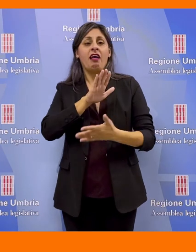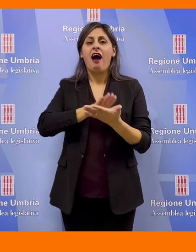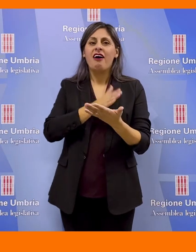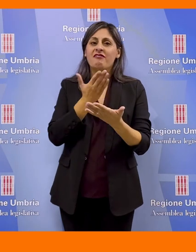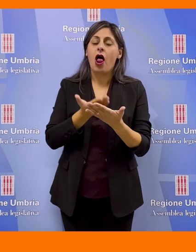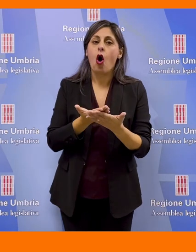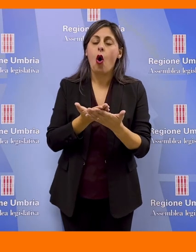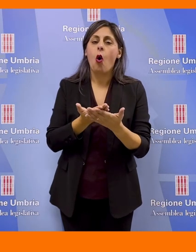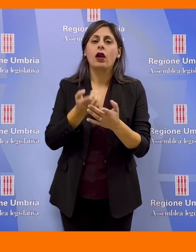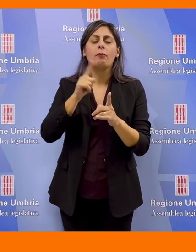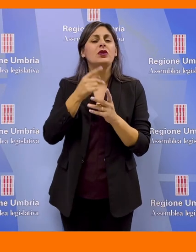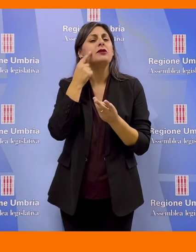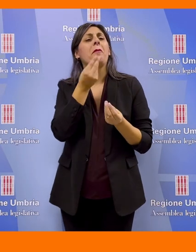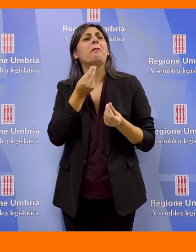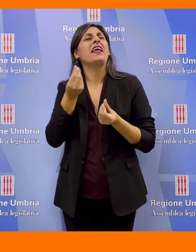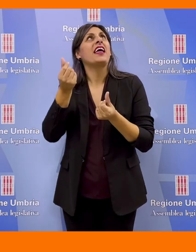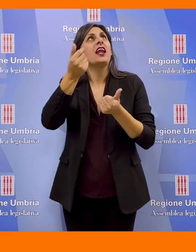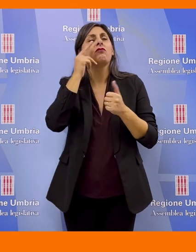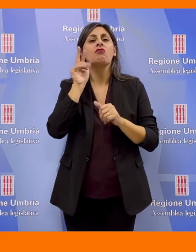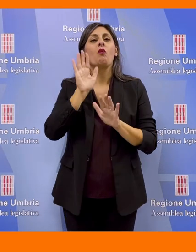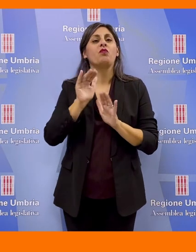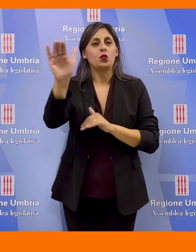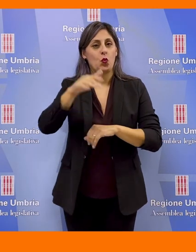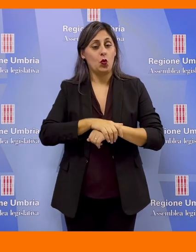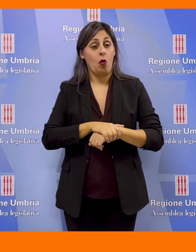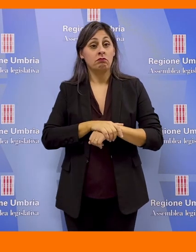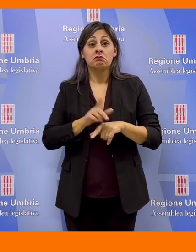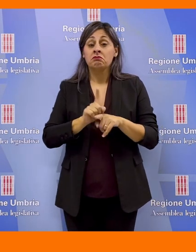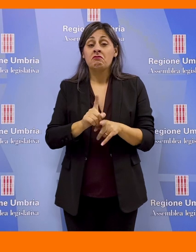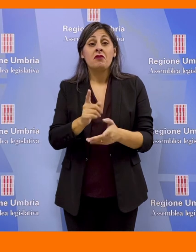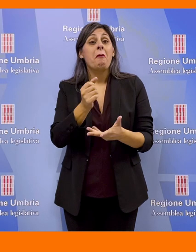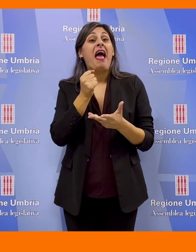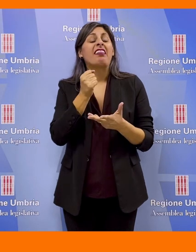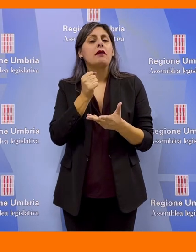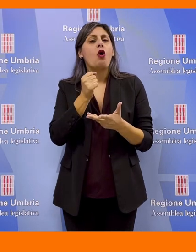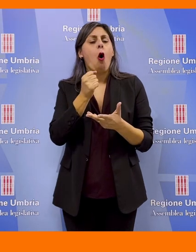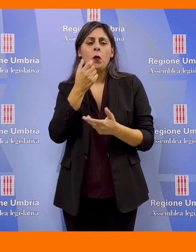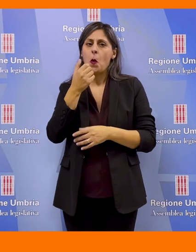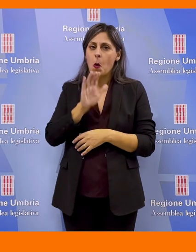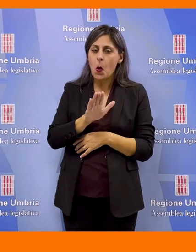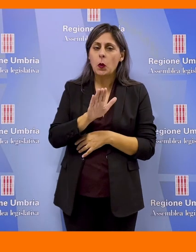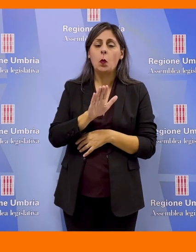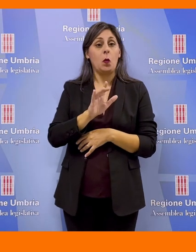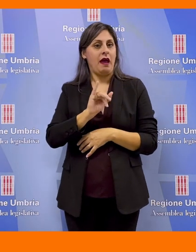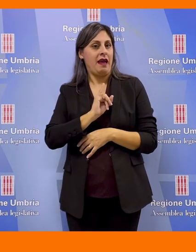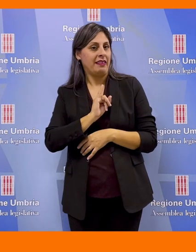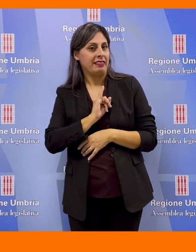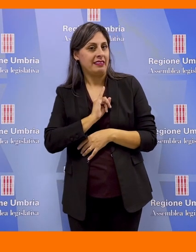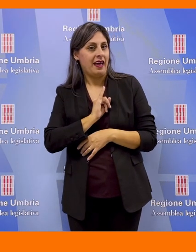valori e lo spirito di futuro. Quel patrimonio di cultura, di identità,